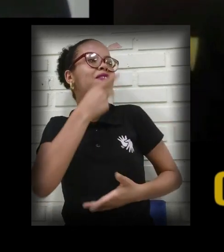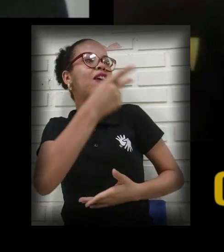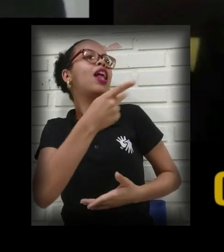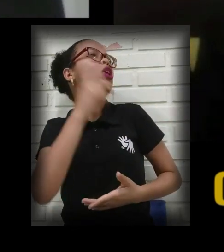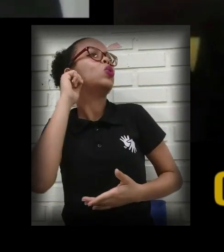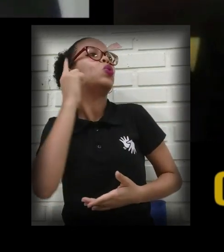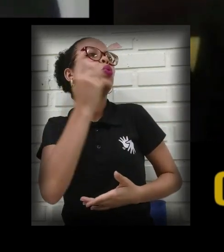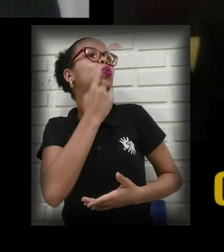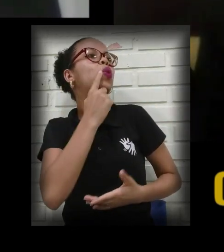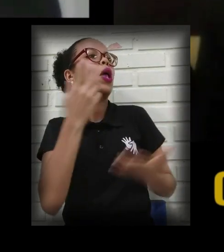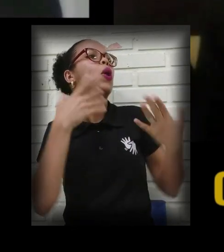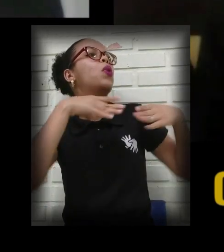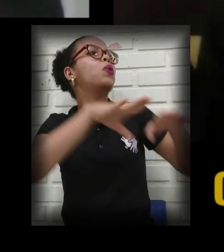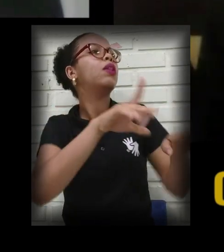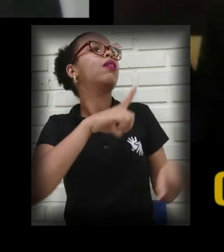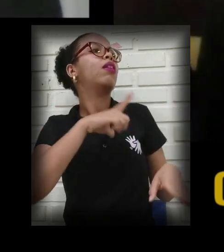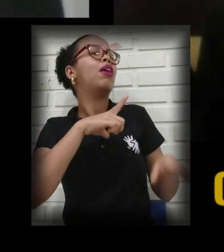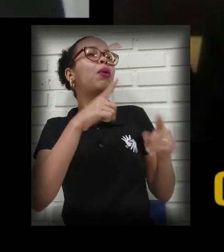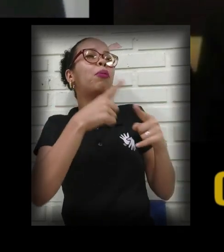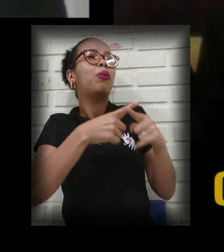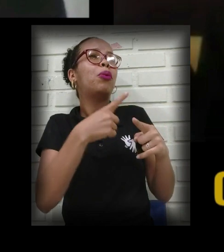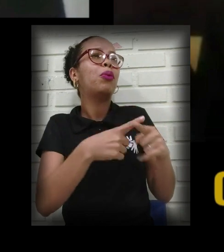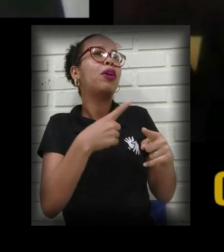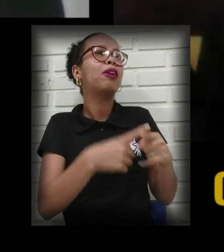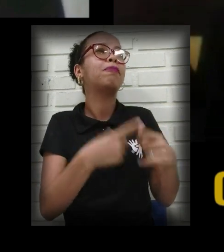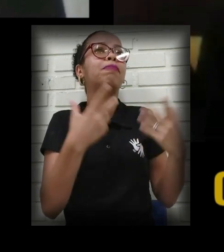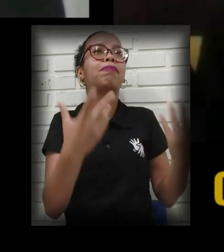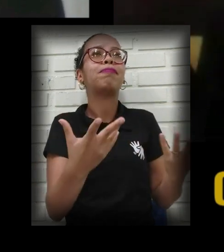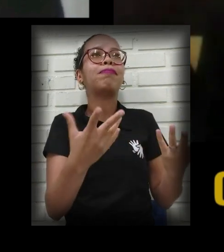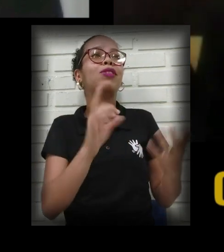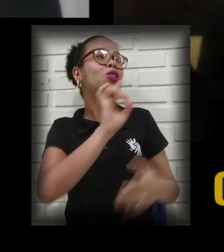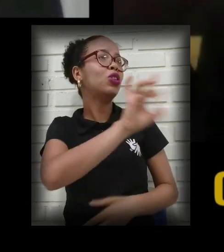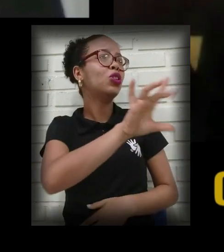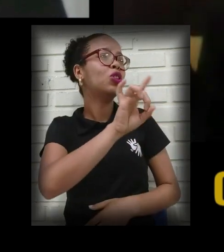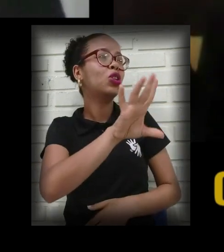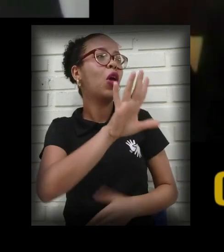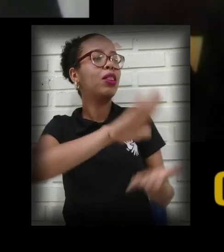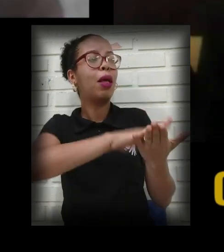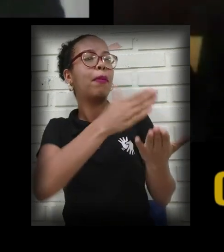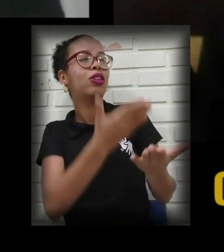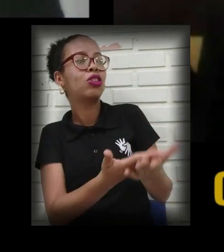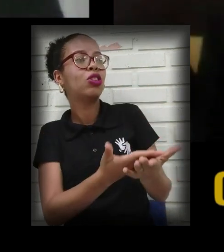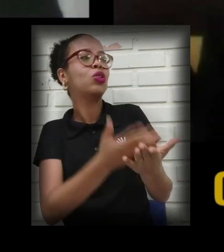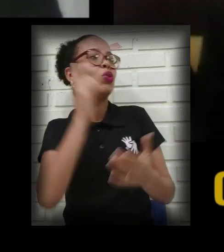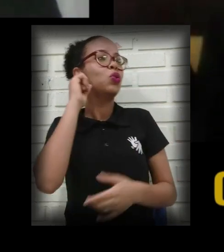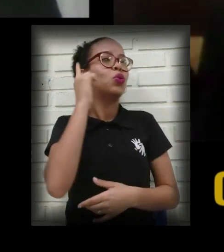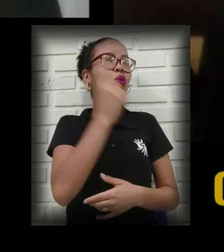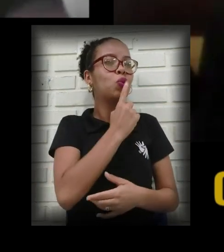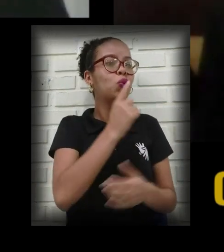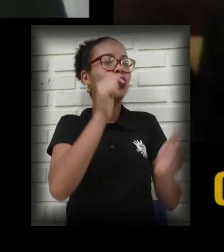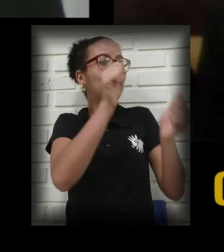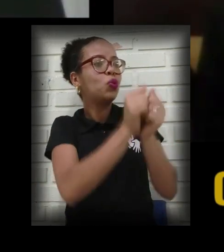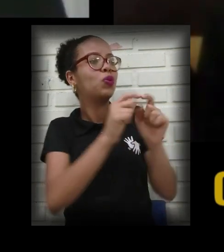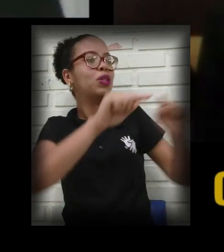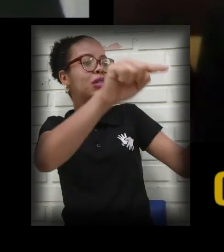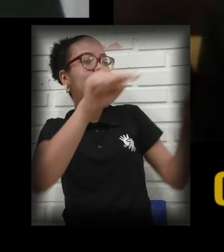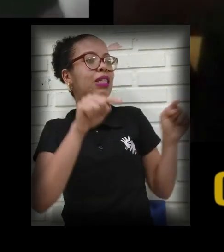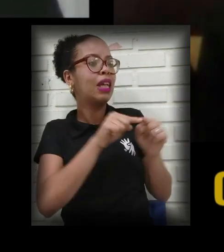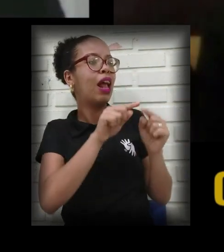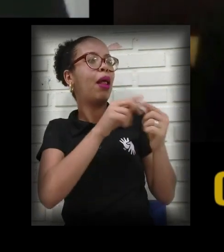inclusiva. Porque, assim, não é apenas colocar o surdo e o intérprete em uma sala de aula. O intérprete,